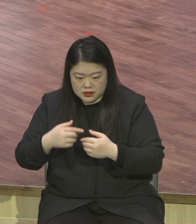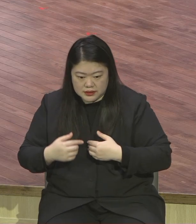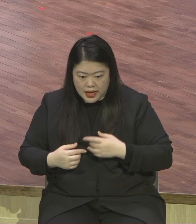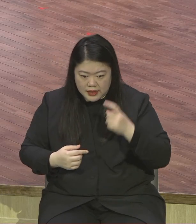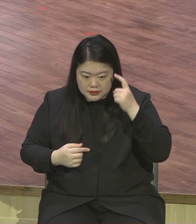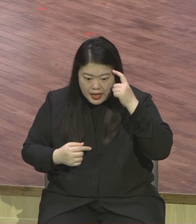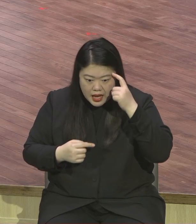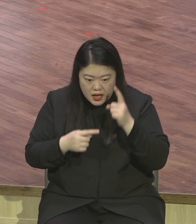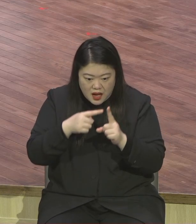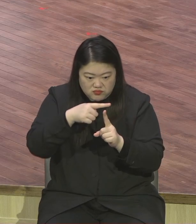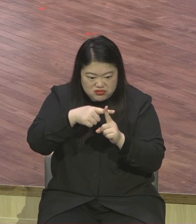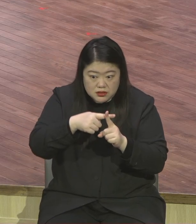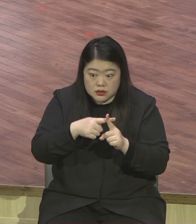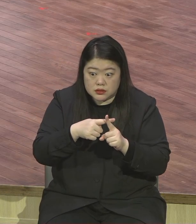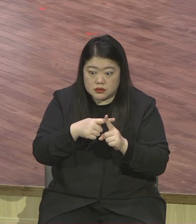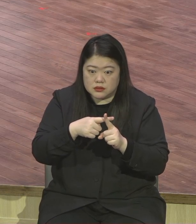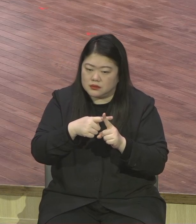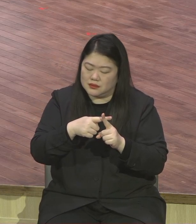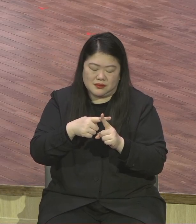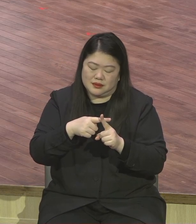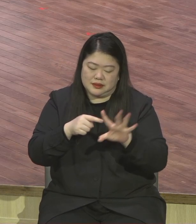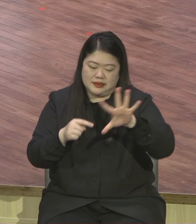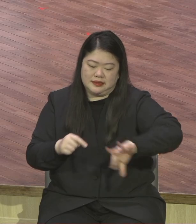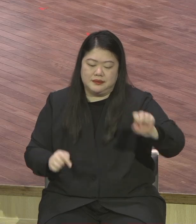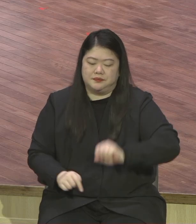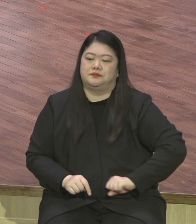삶 이래 말씀이 이끄는 삶